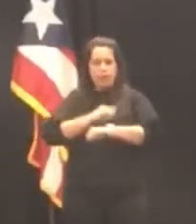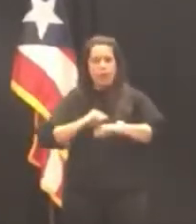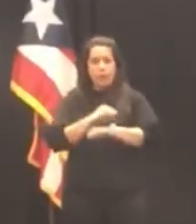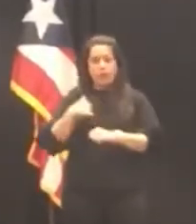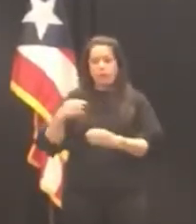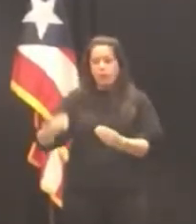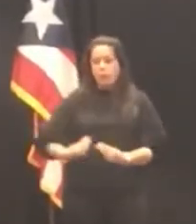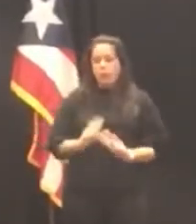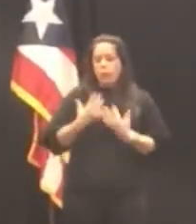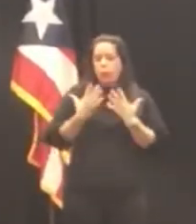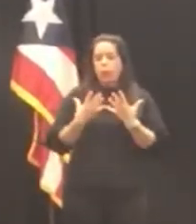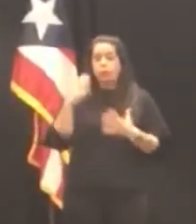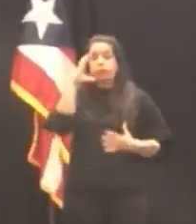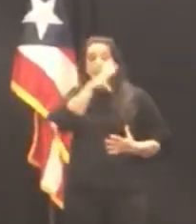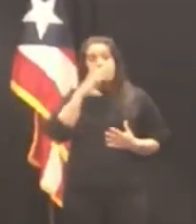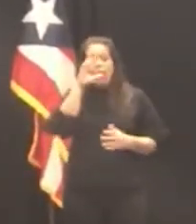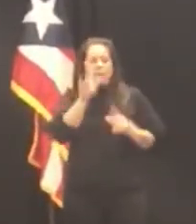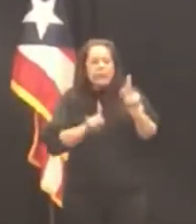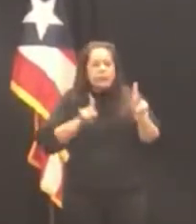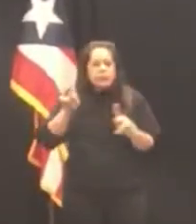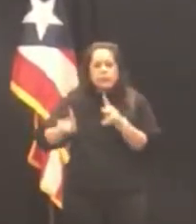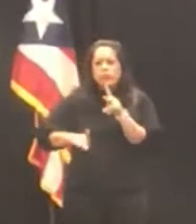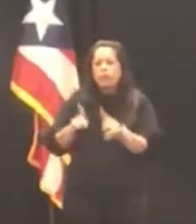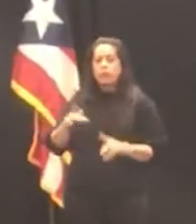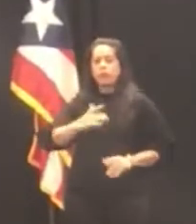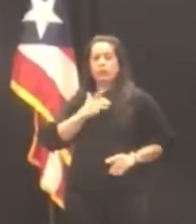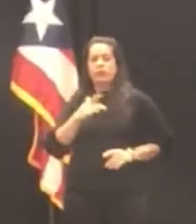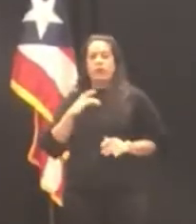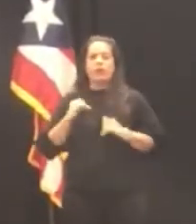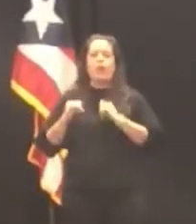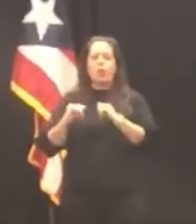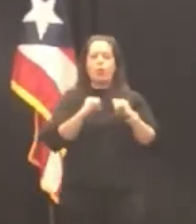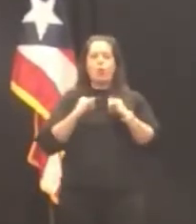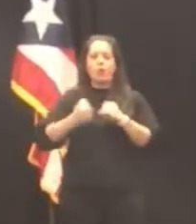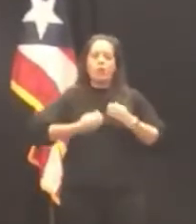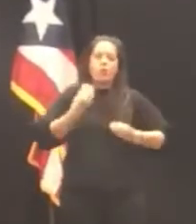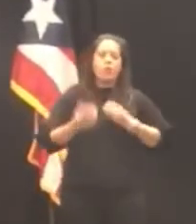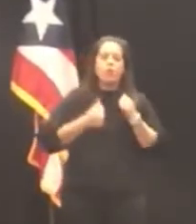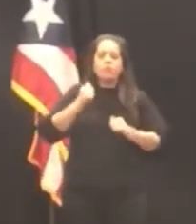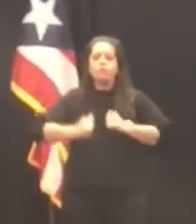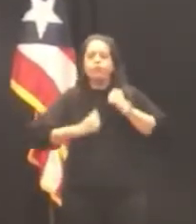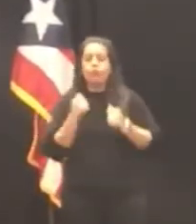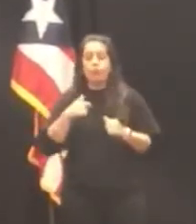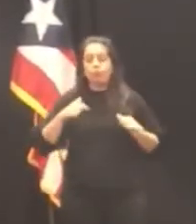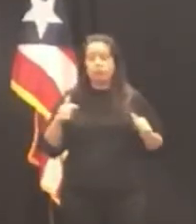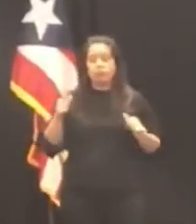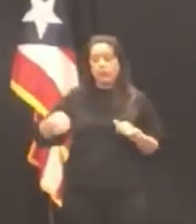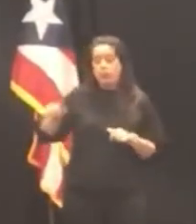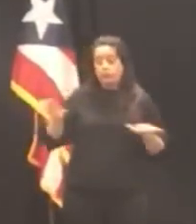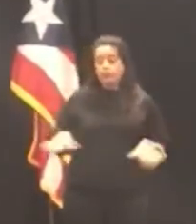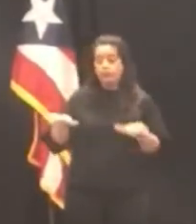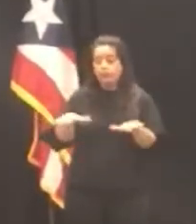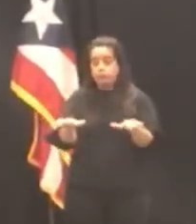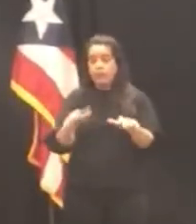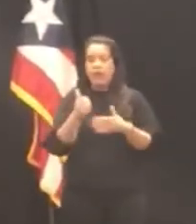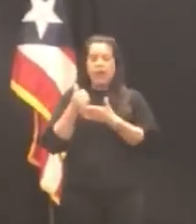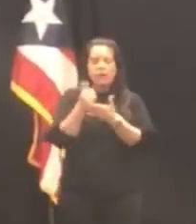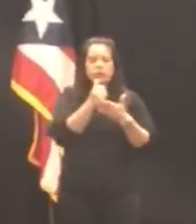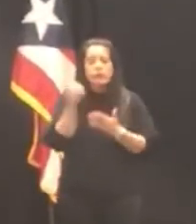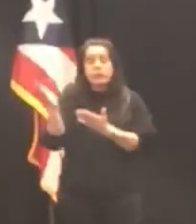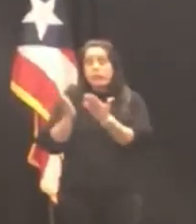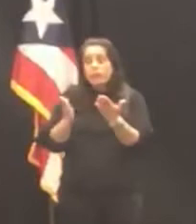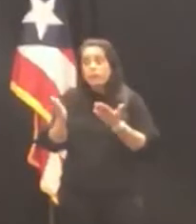inspira a buscar a esas personas que sientan igual pasión por el trabajo que realizan por ayudar y por